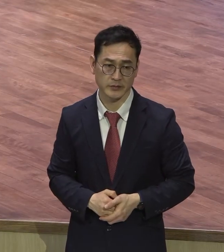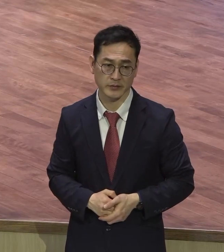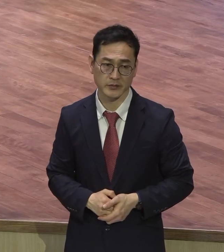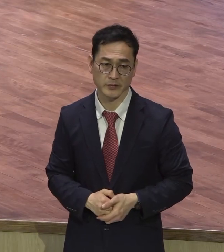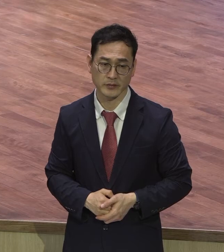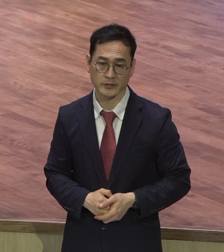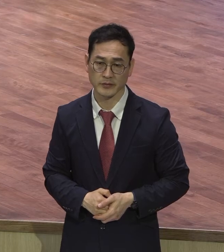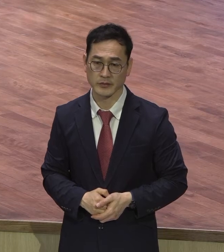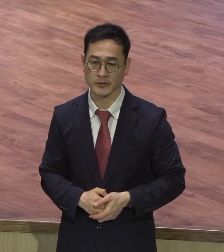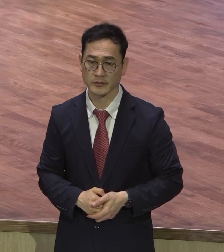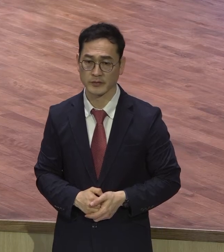지속적으로 하는 팀들이